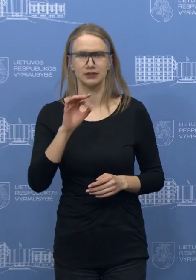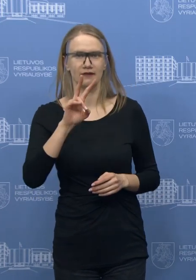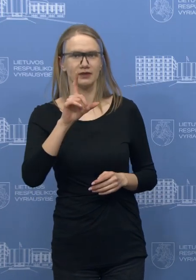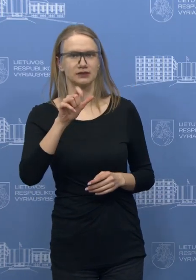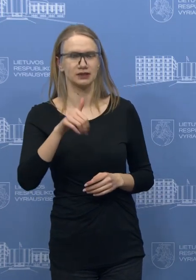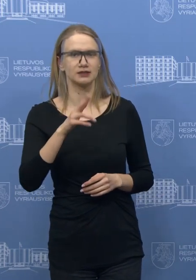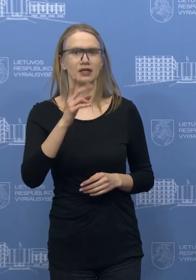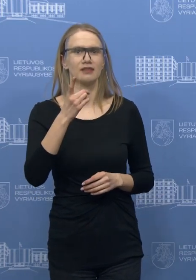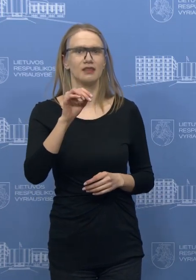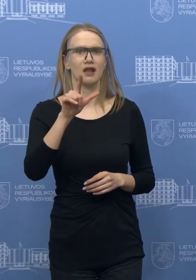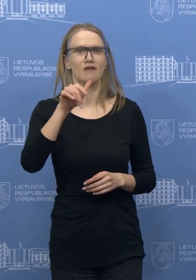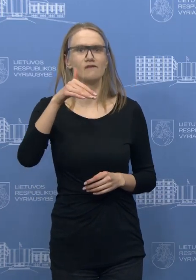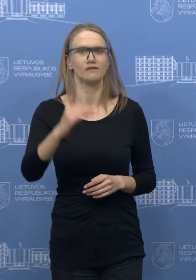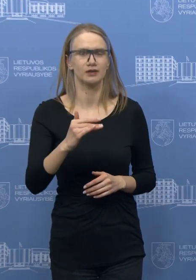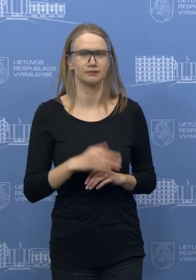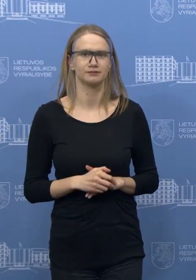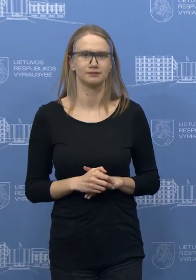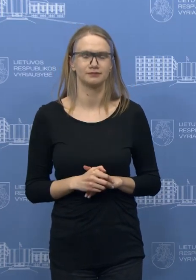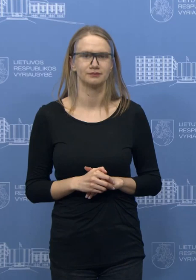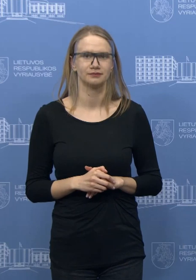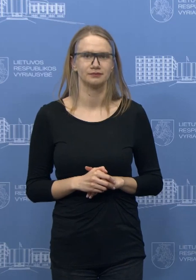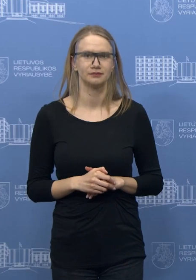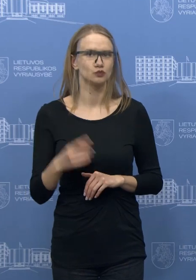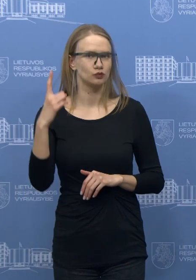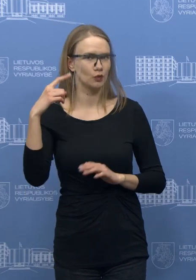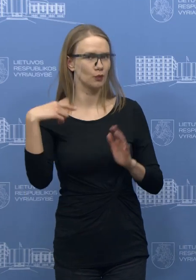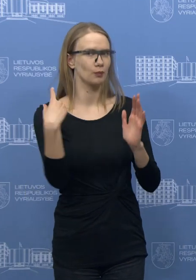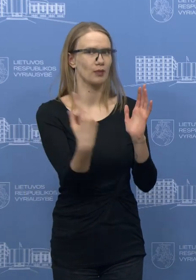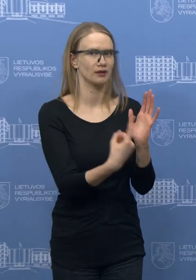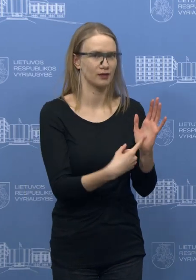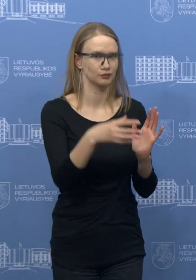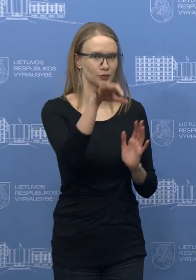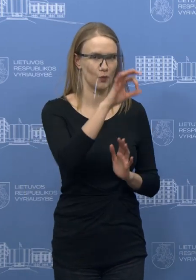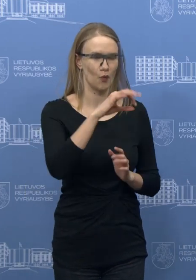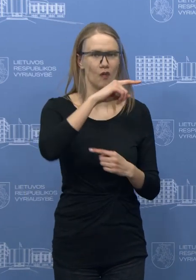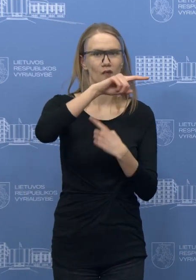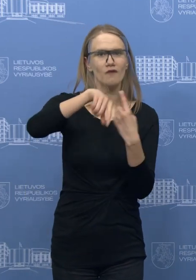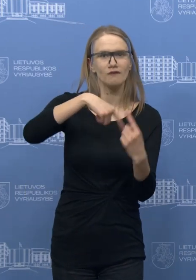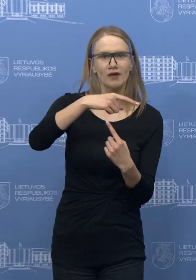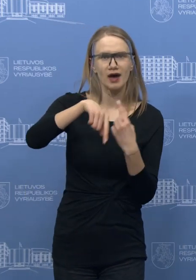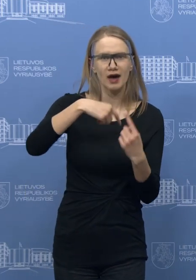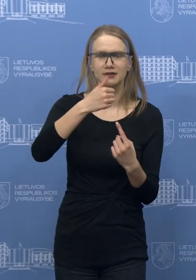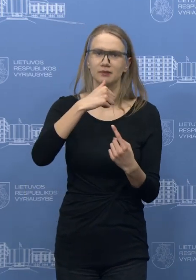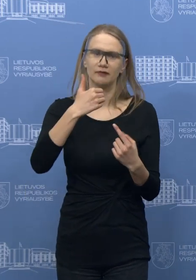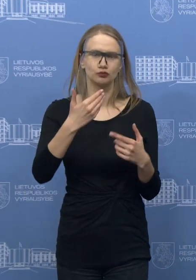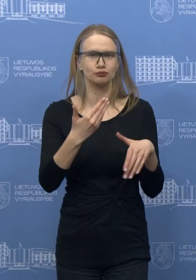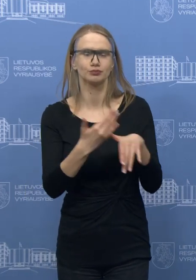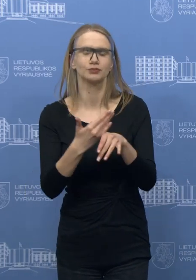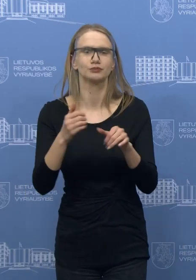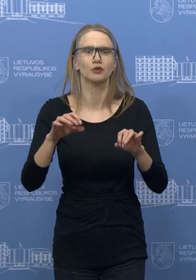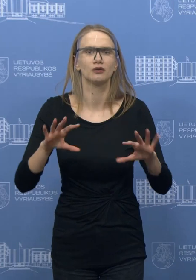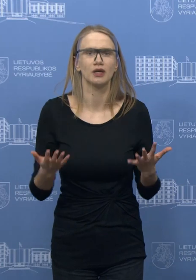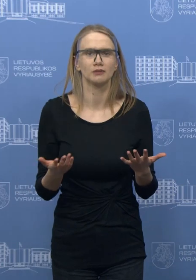Dėlėfei, prašau. Aš dar norėjau paklausti dėl paminėto paketo smulkėjams verslai, ką jūs turite omenyje. Ar čia